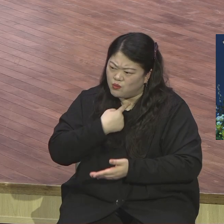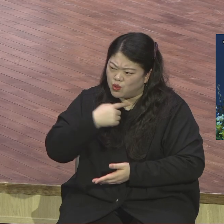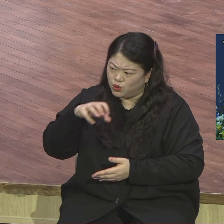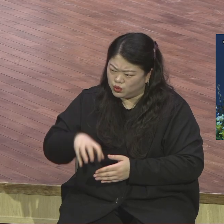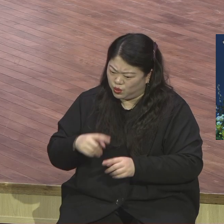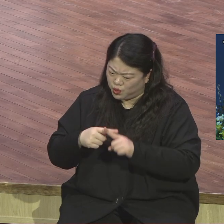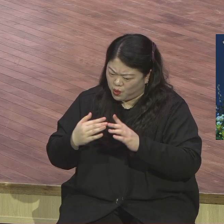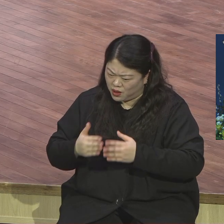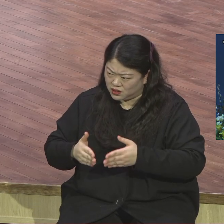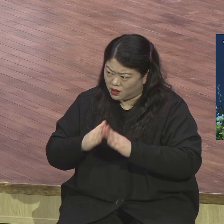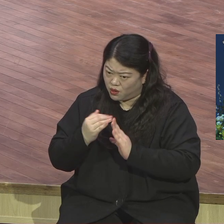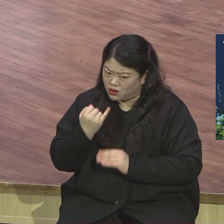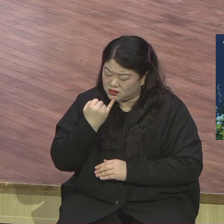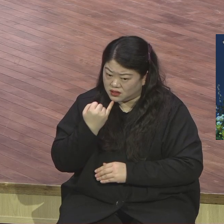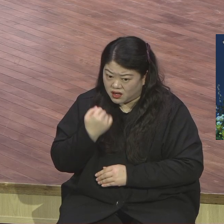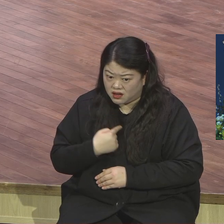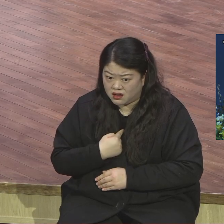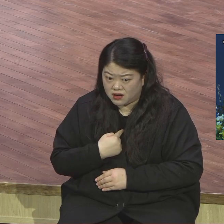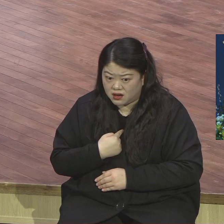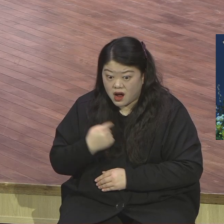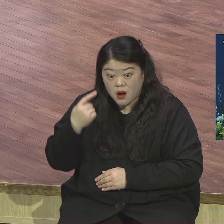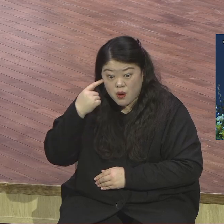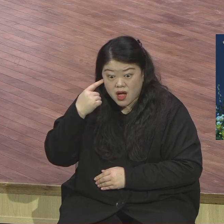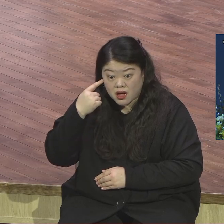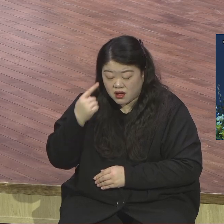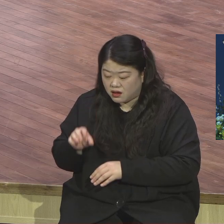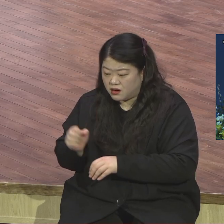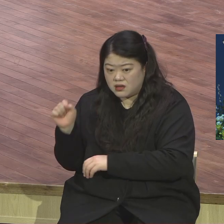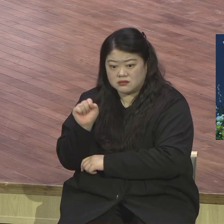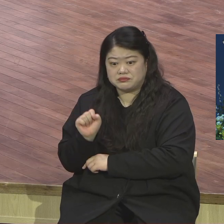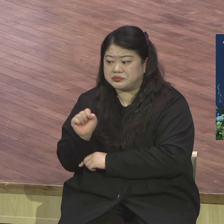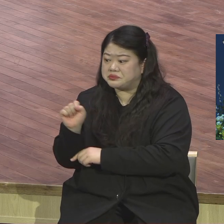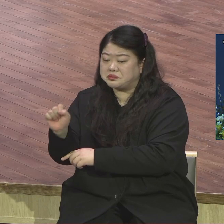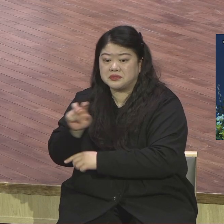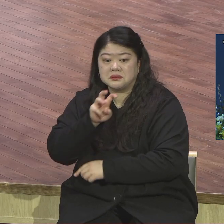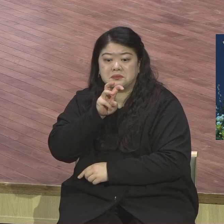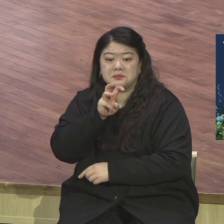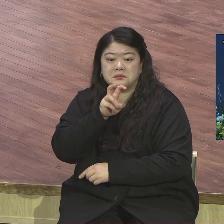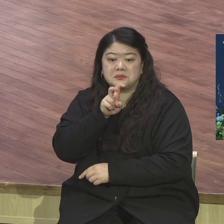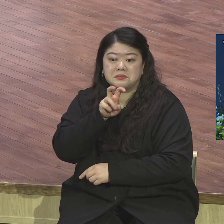아무것도 모르는 내가 여기서 무슨 개척을 합니까?